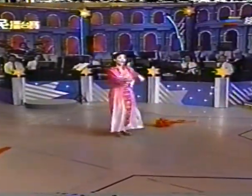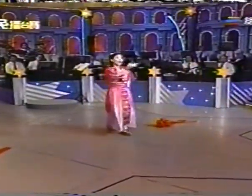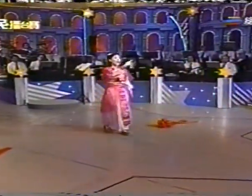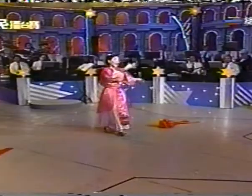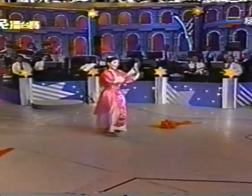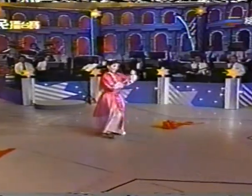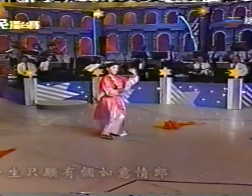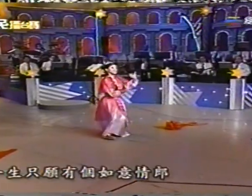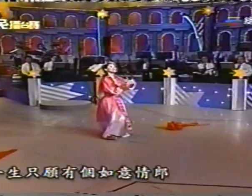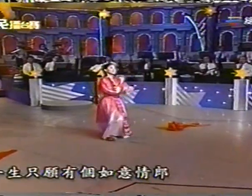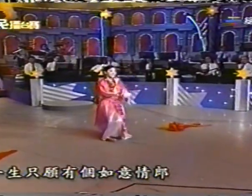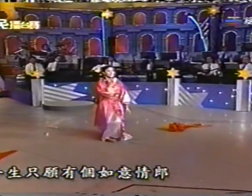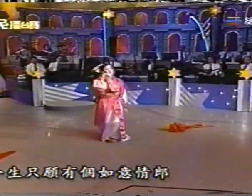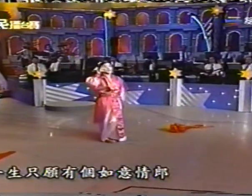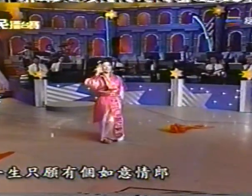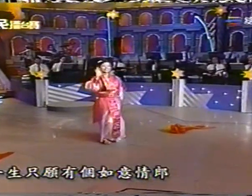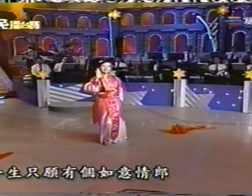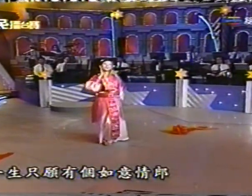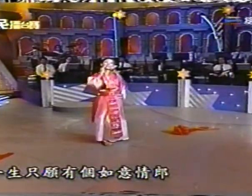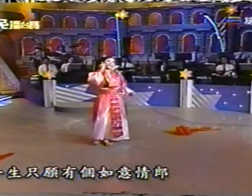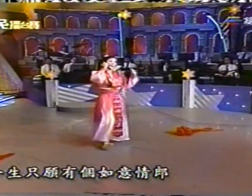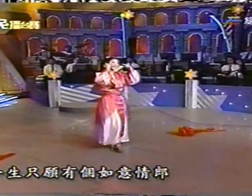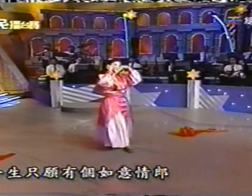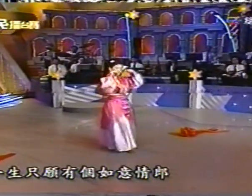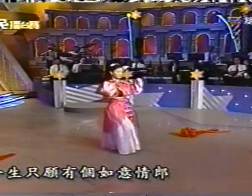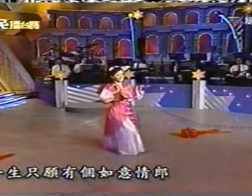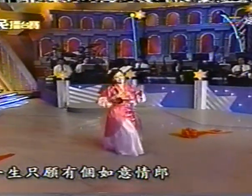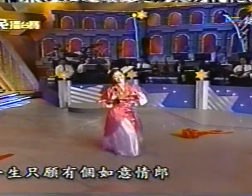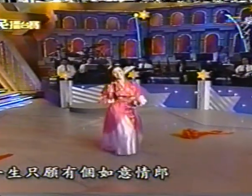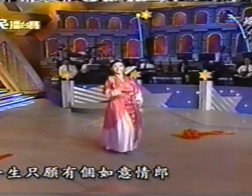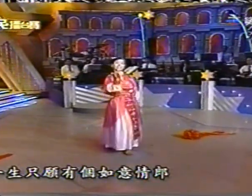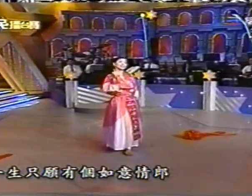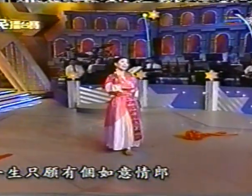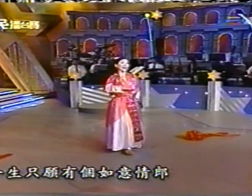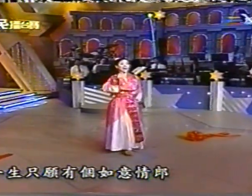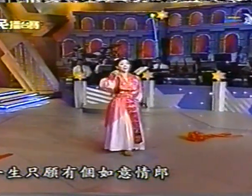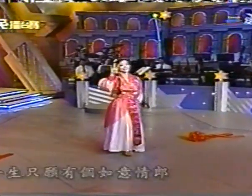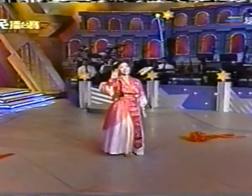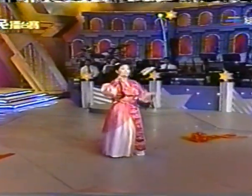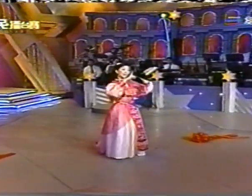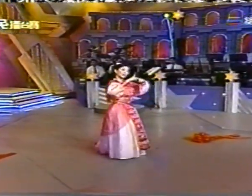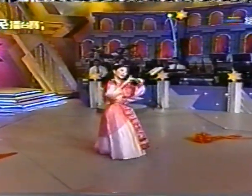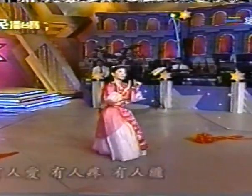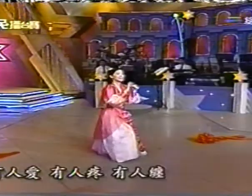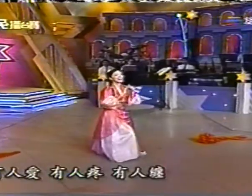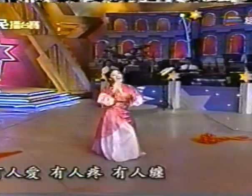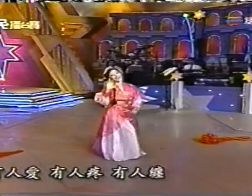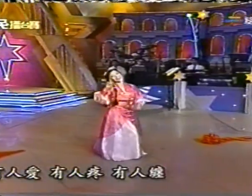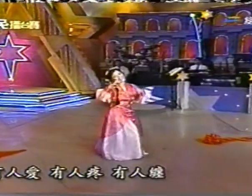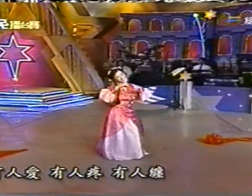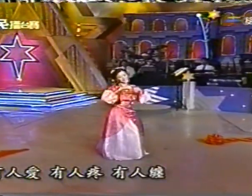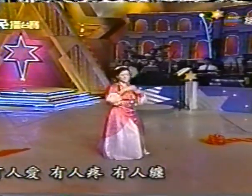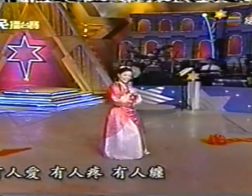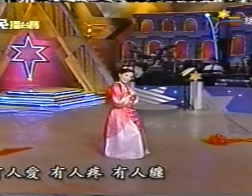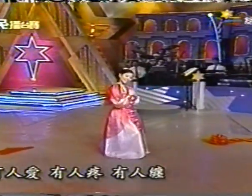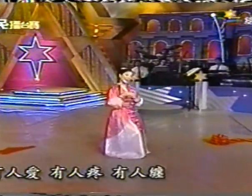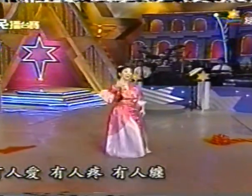一生只愿有歌如意情啊有人爱有人痛